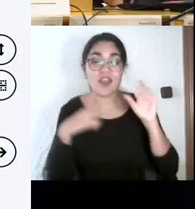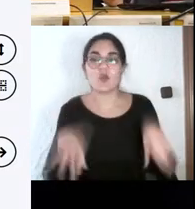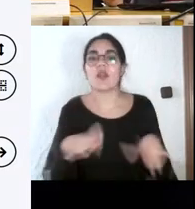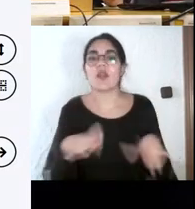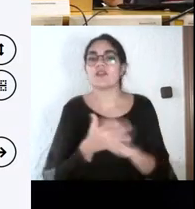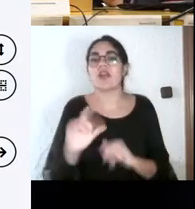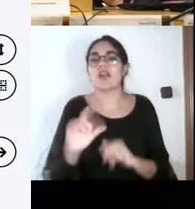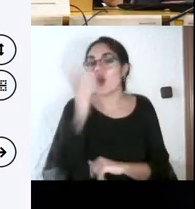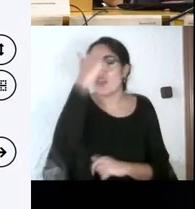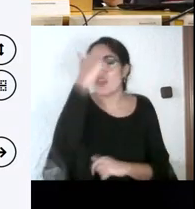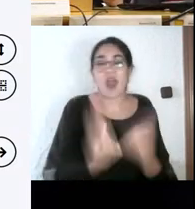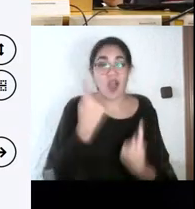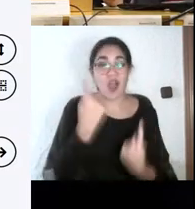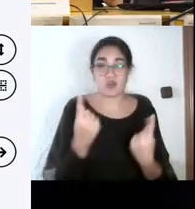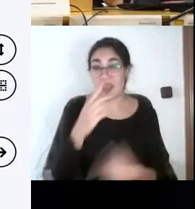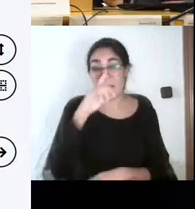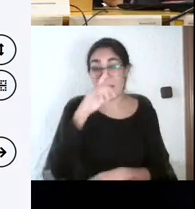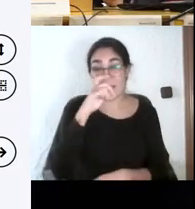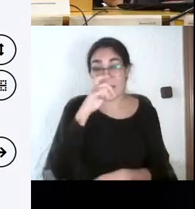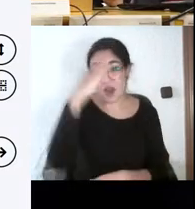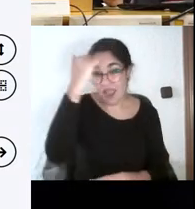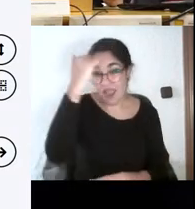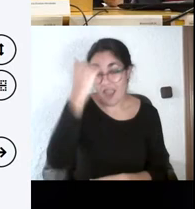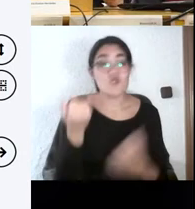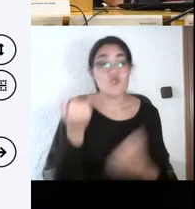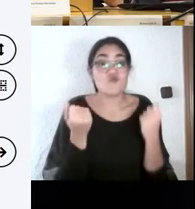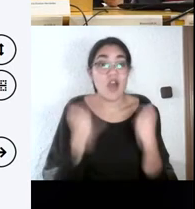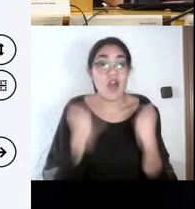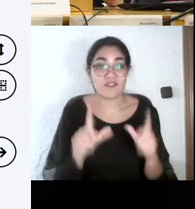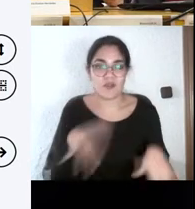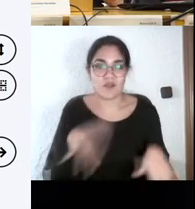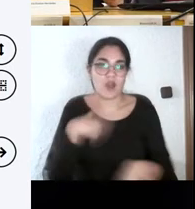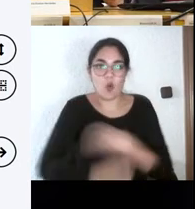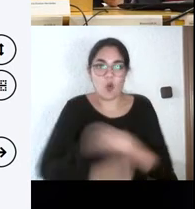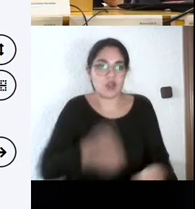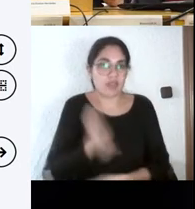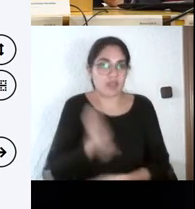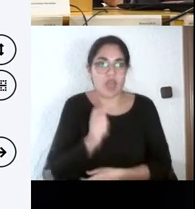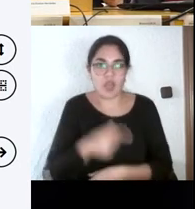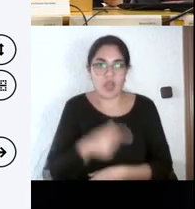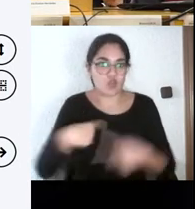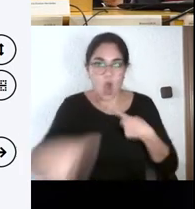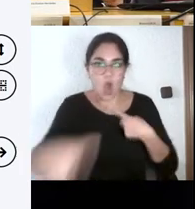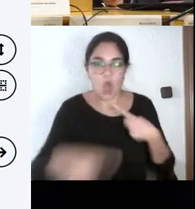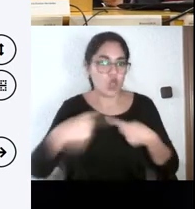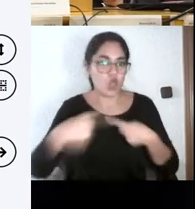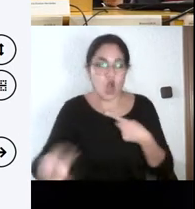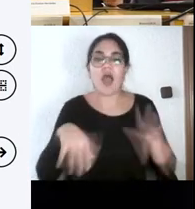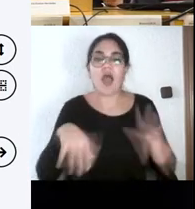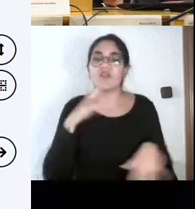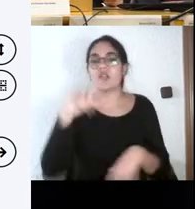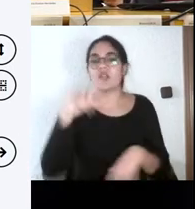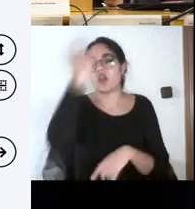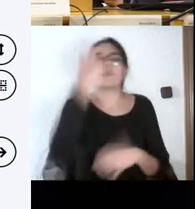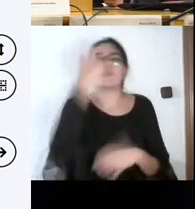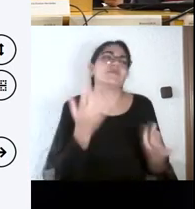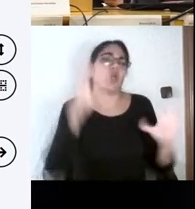conceptos, ¿no? si los usa mucho repetidamente, ¿no? Es verdad que tendrá algunos conceptos que, evidentemente,